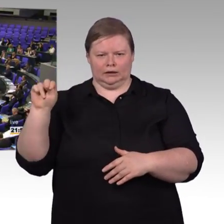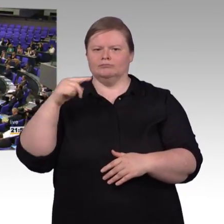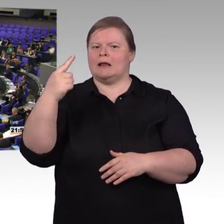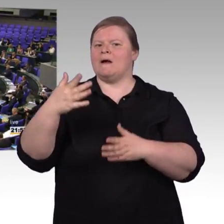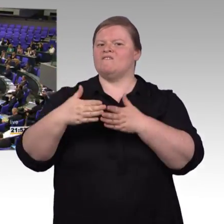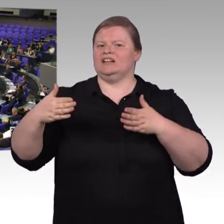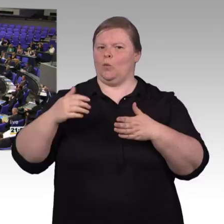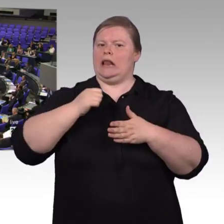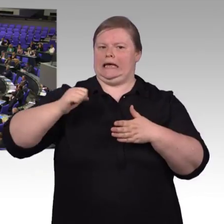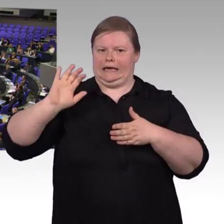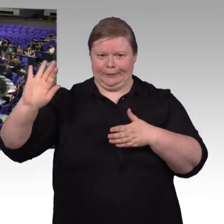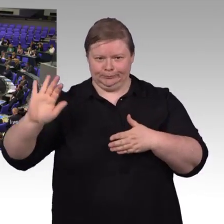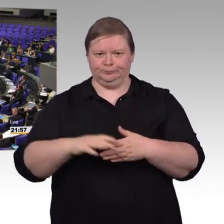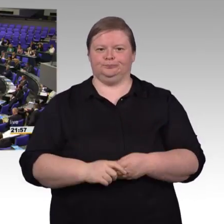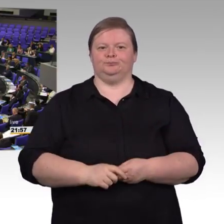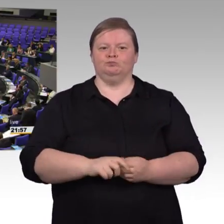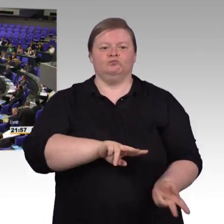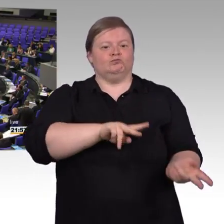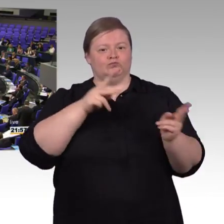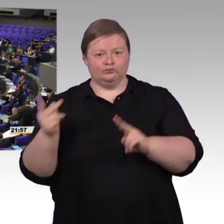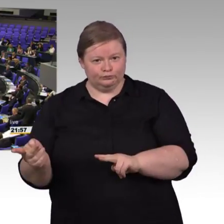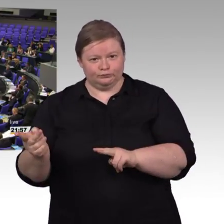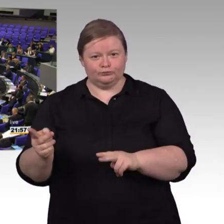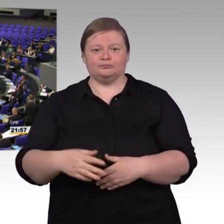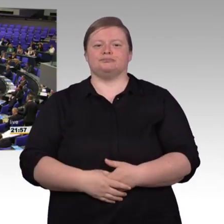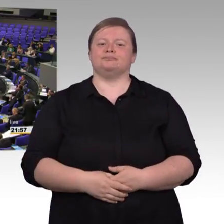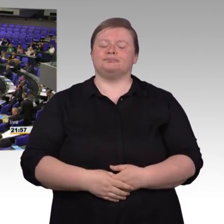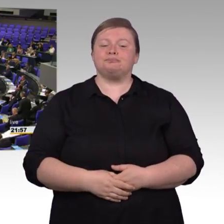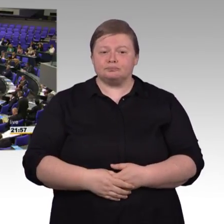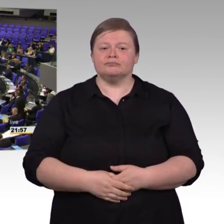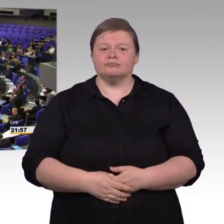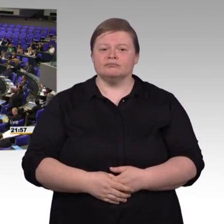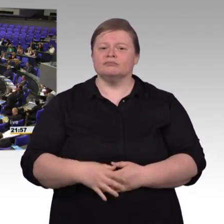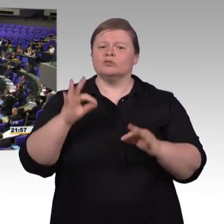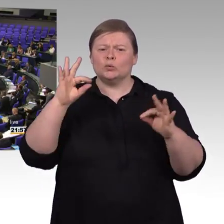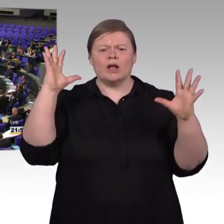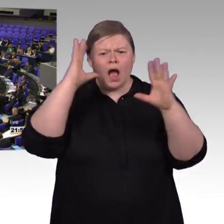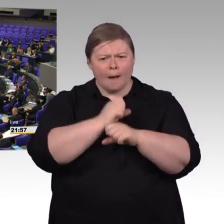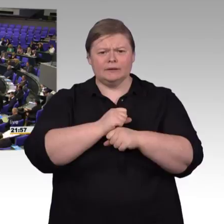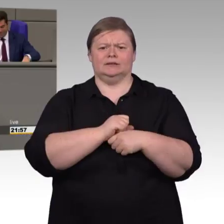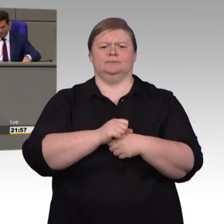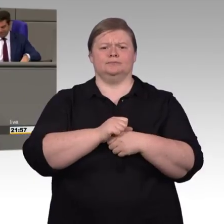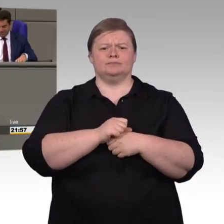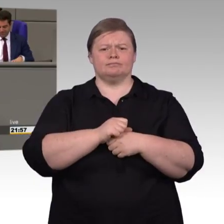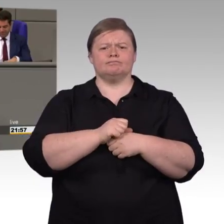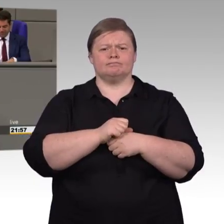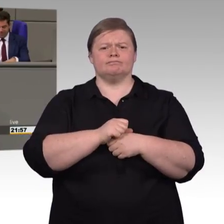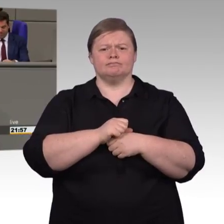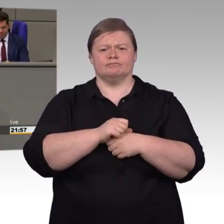zu schützen, ist Verpflichtung aller staatlicher Gewalt. Niemand darf wegen seiner Behinderung benachteiligt werden. So steht es in den